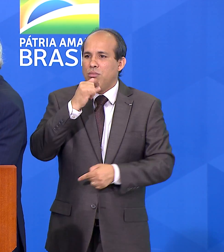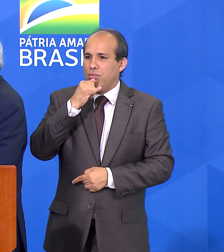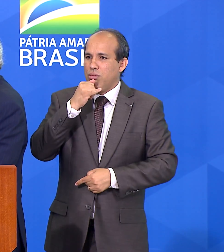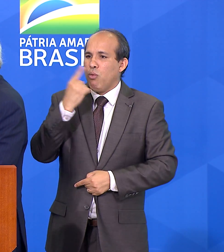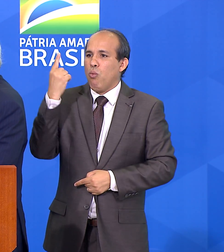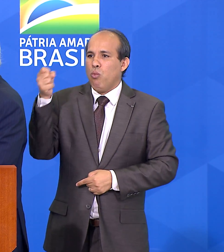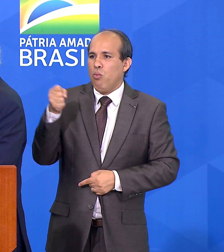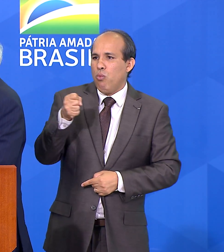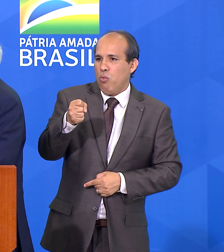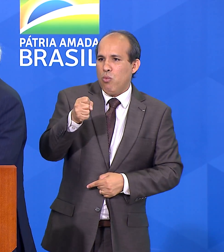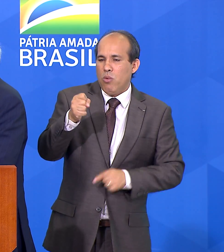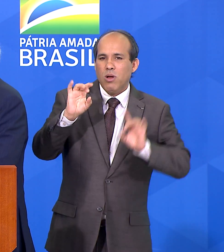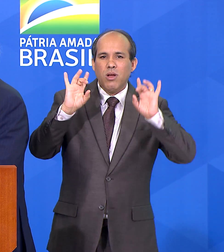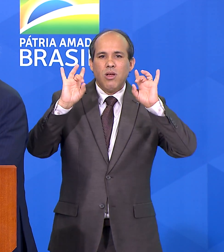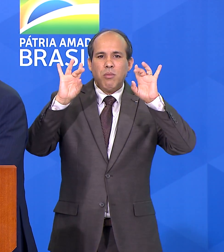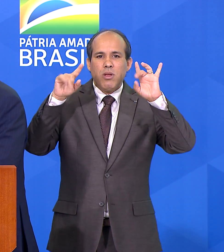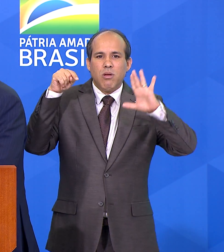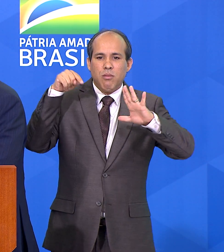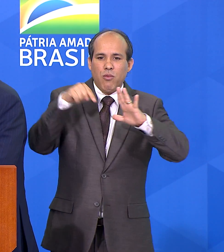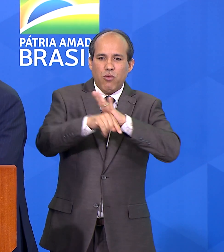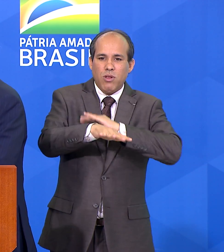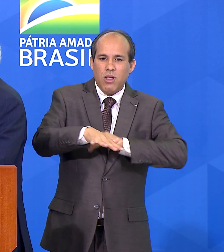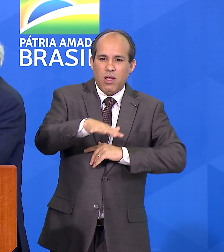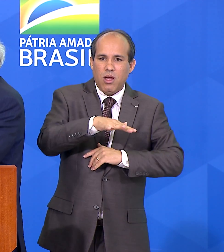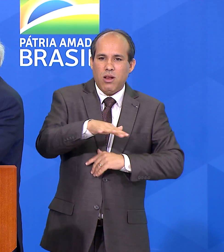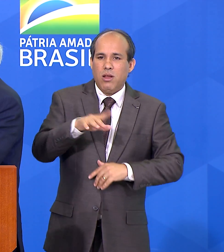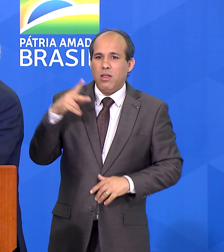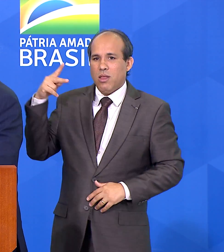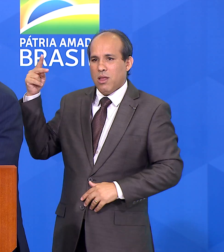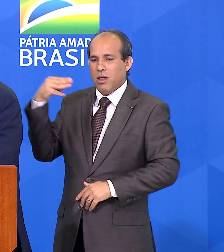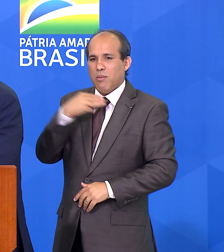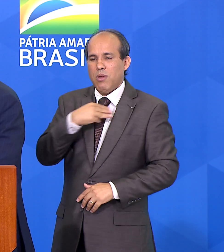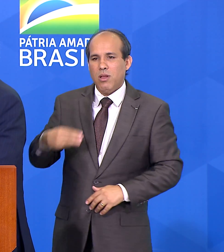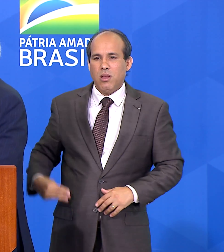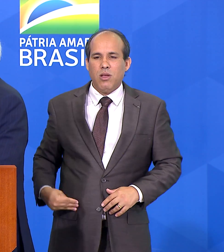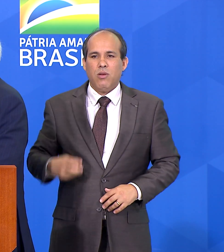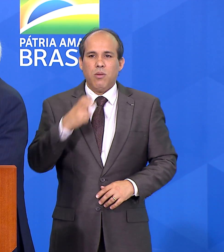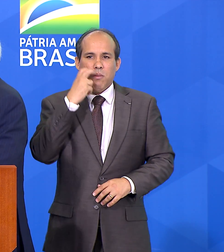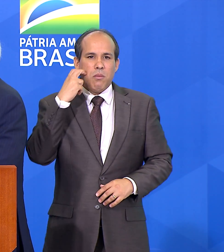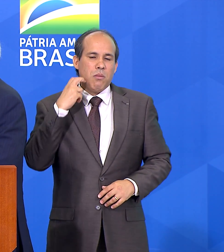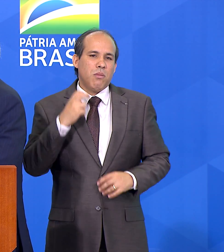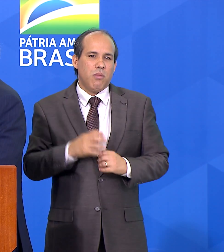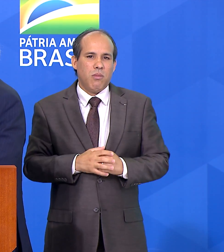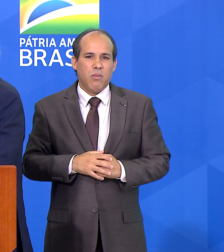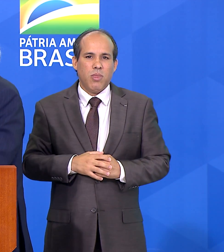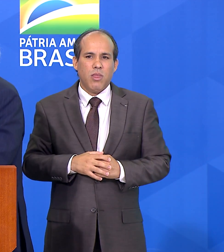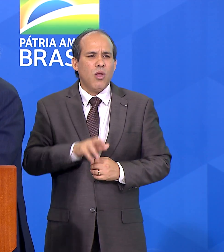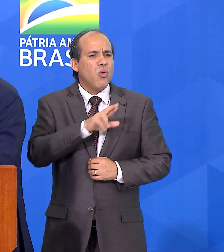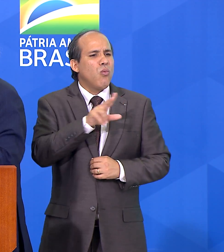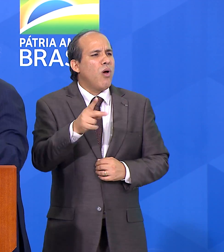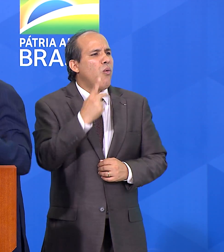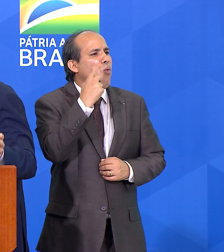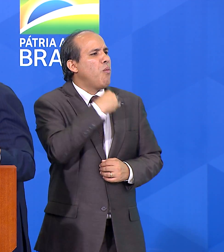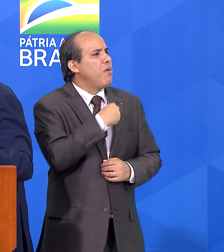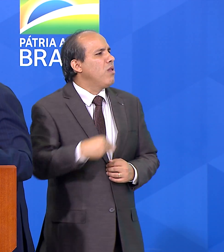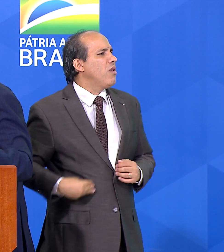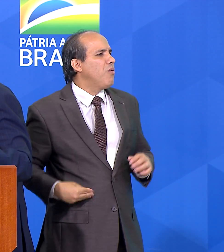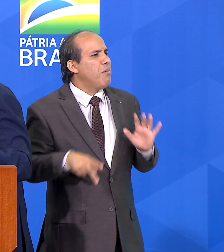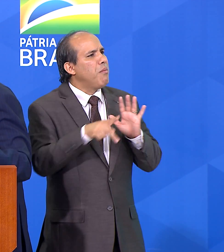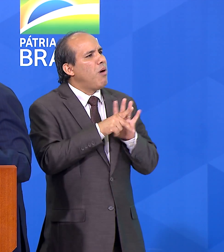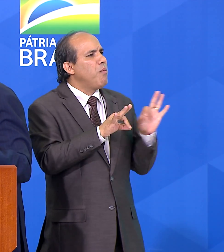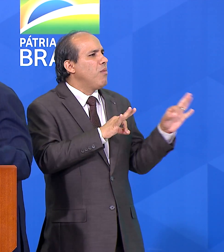especialista da área, que é o nosso ministro de Minas e Energia. Não é um ministro do planejamento, porque ninguém pode saber